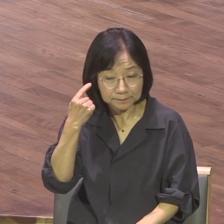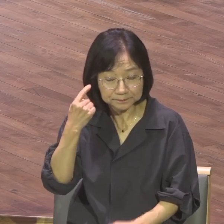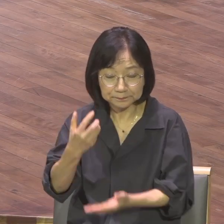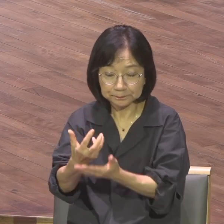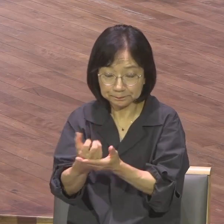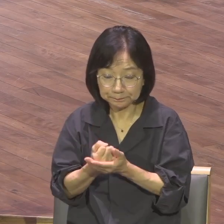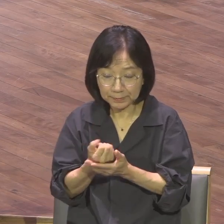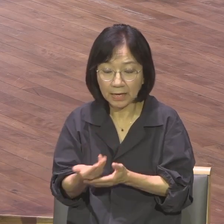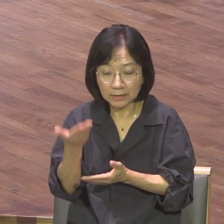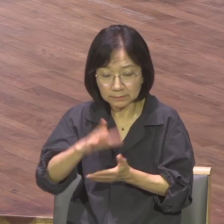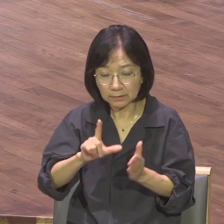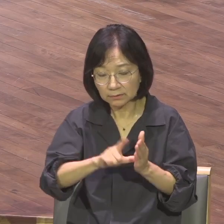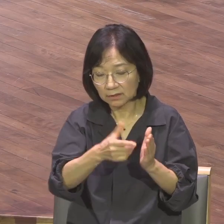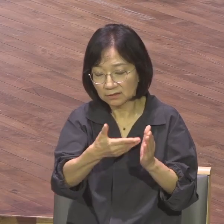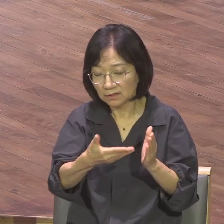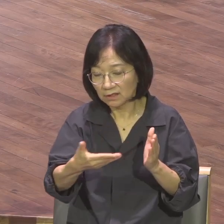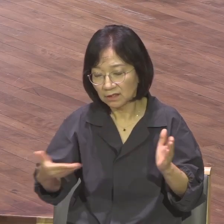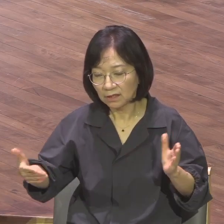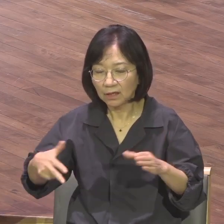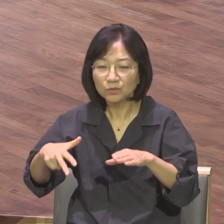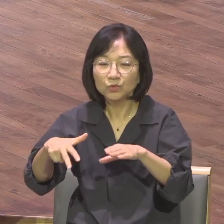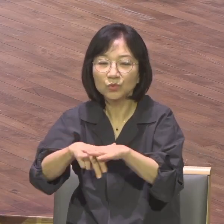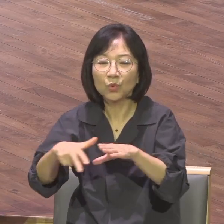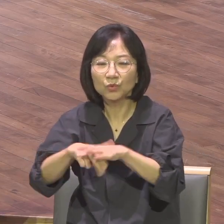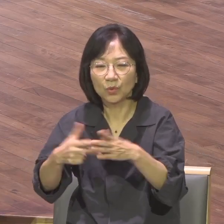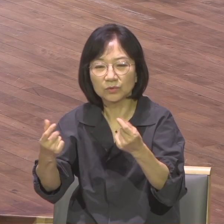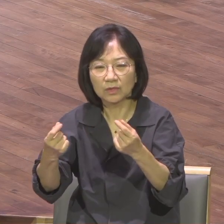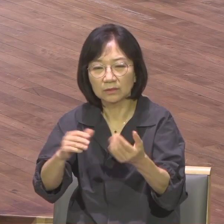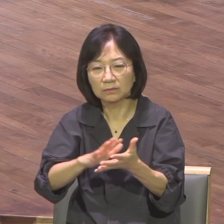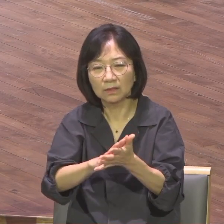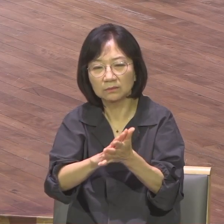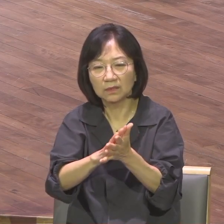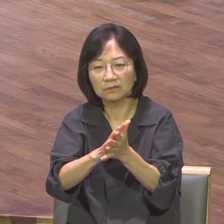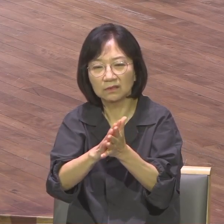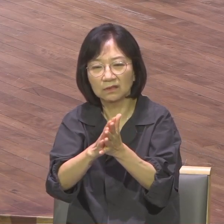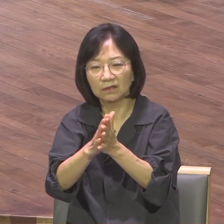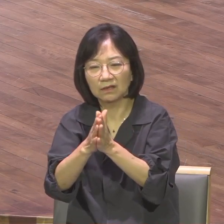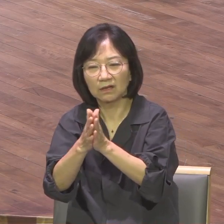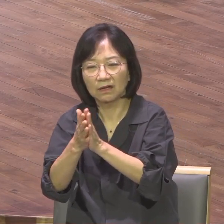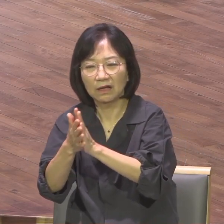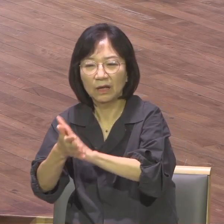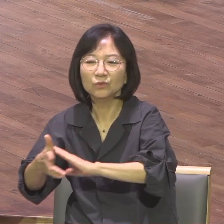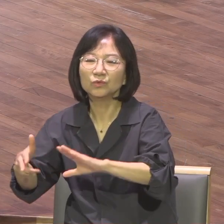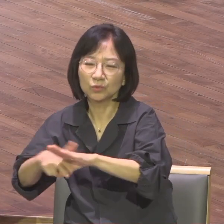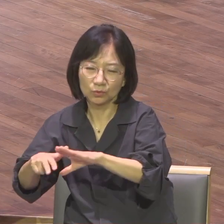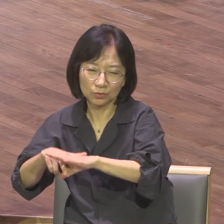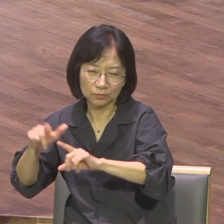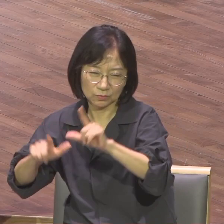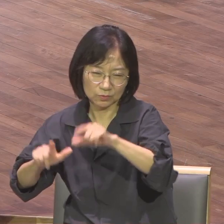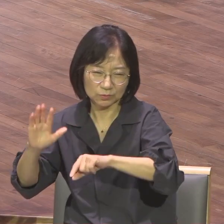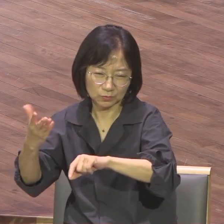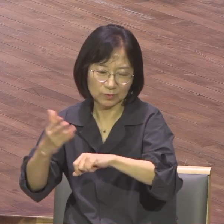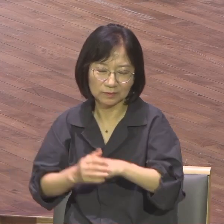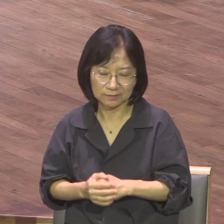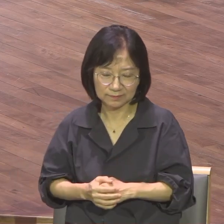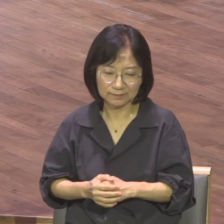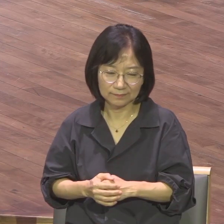복음보다는 복음 이전에 내 안에 잠재되어 있던 복음 아닌 다른 사상과 기준들 내용들이